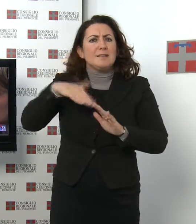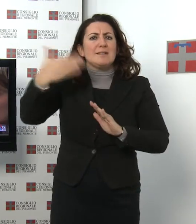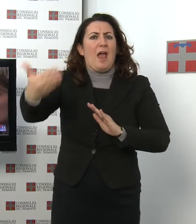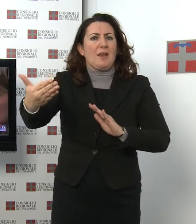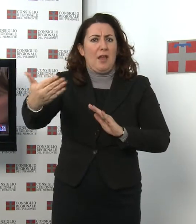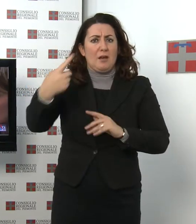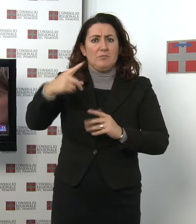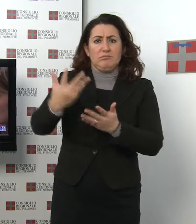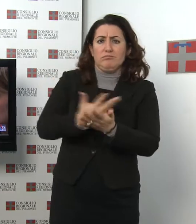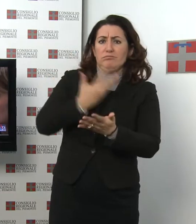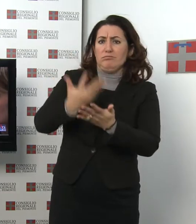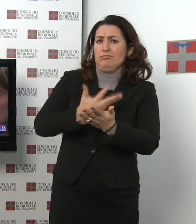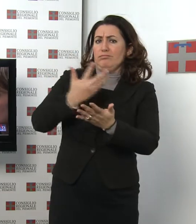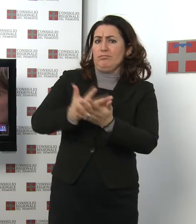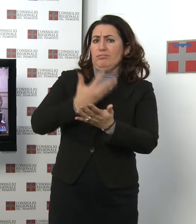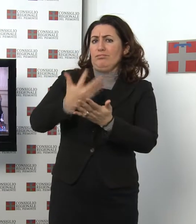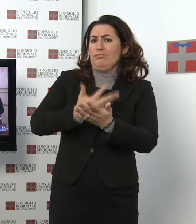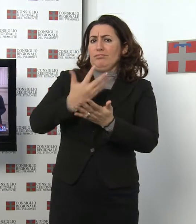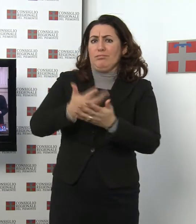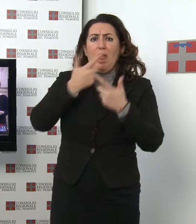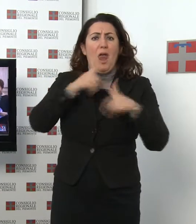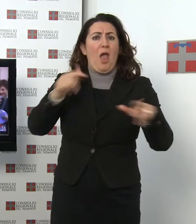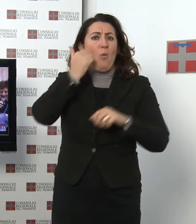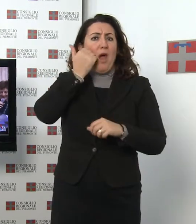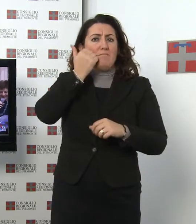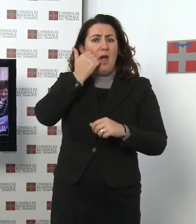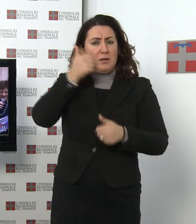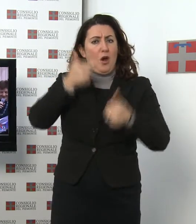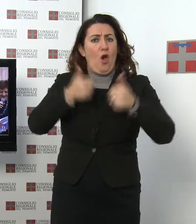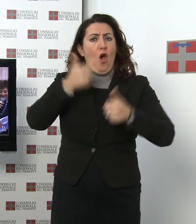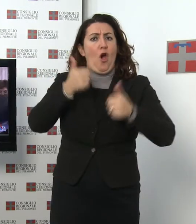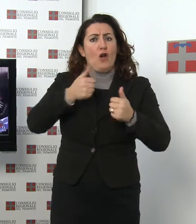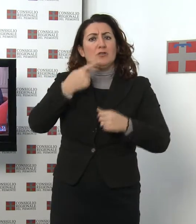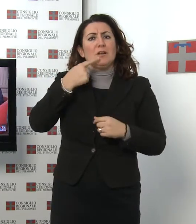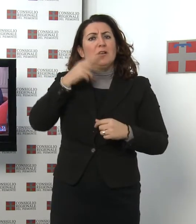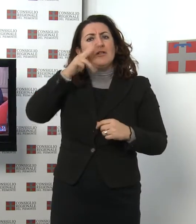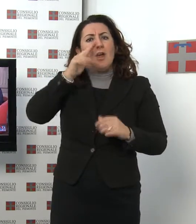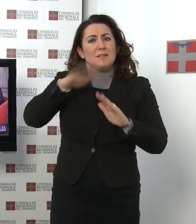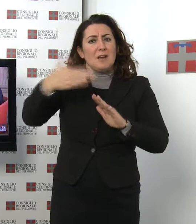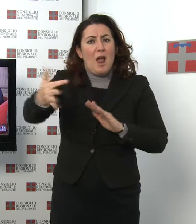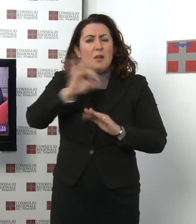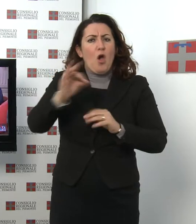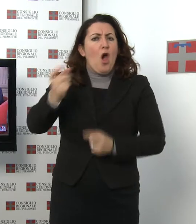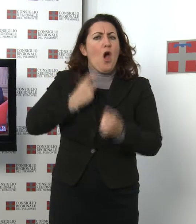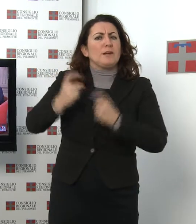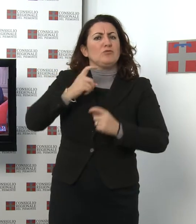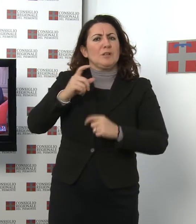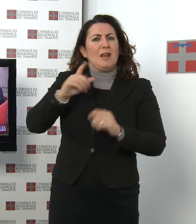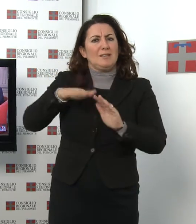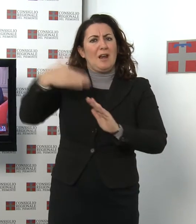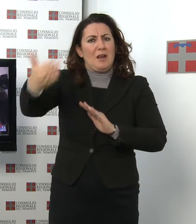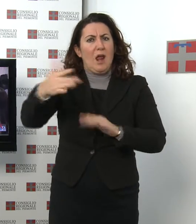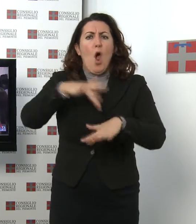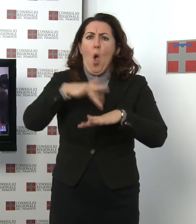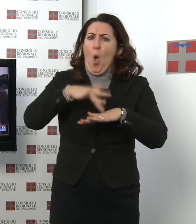grazie a racconti di Lingua Madre, concorso diretto a tutte le donne straniere o di origine straniera che utilizzando la nuova lingua d'arrivo, l